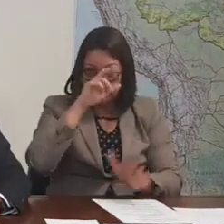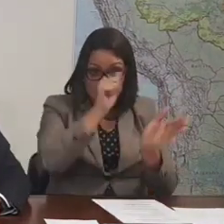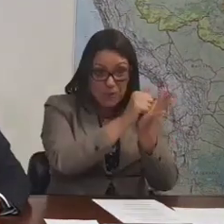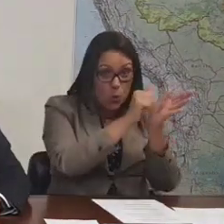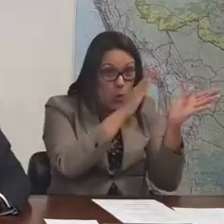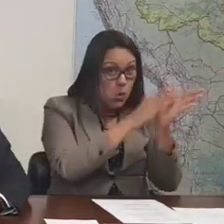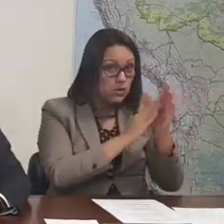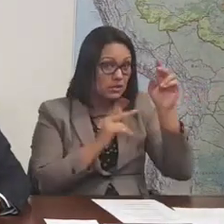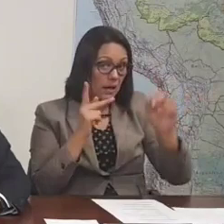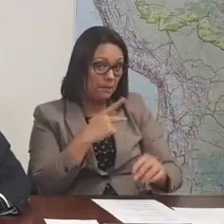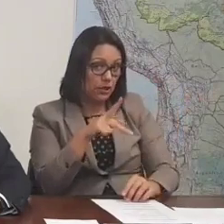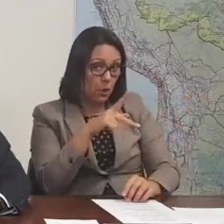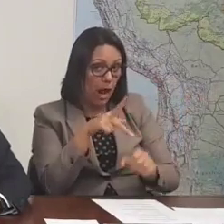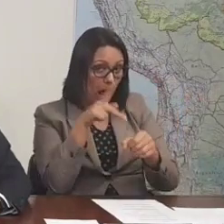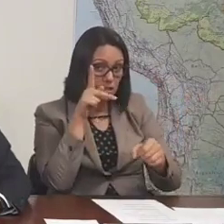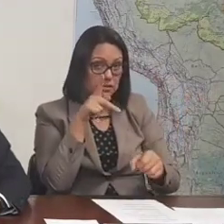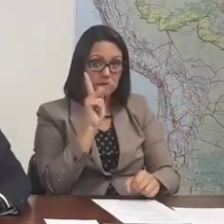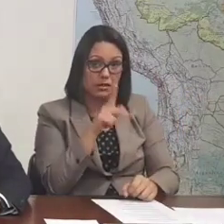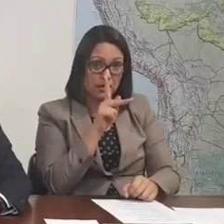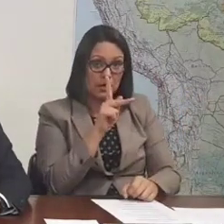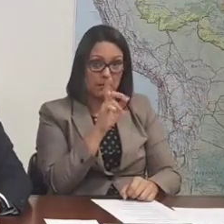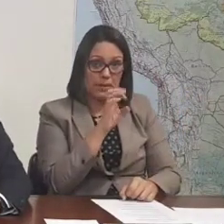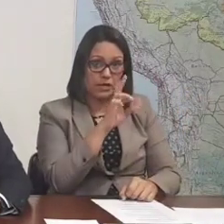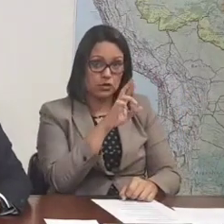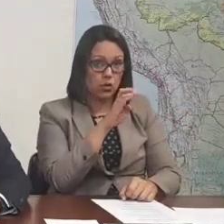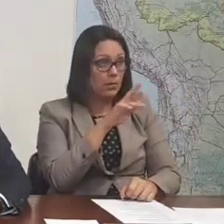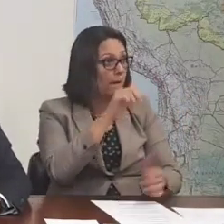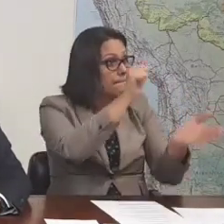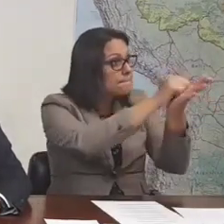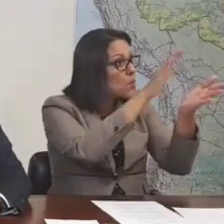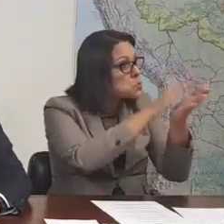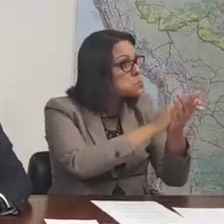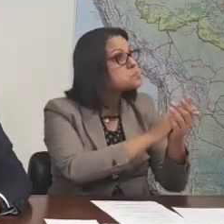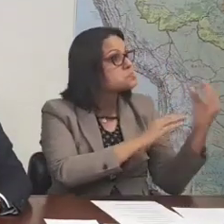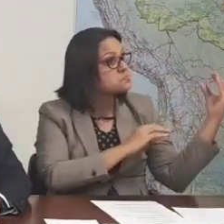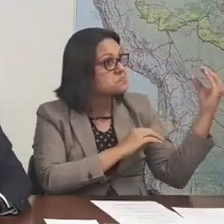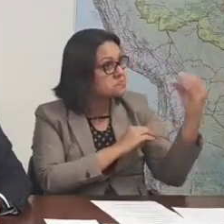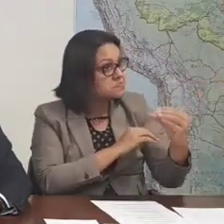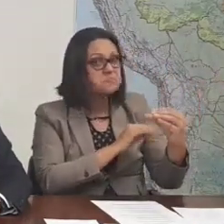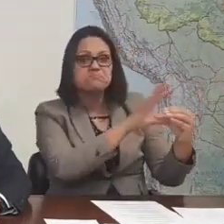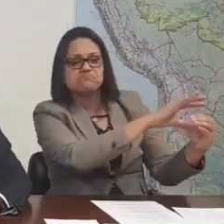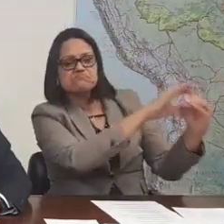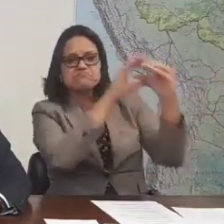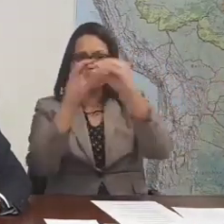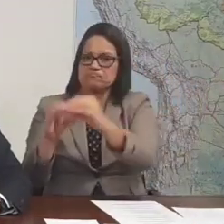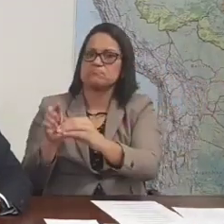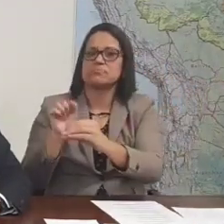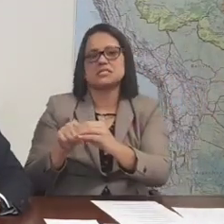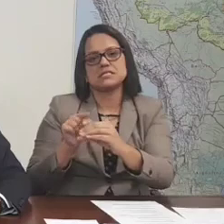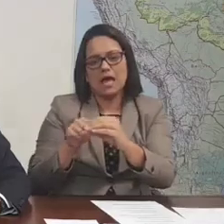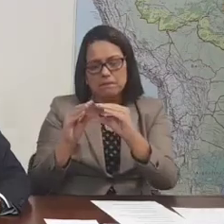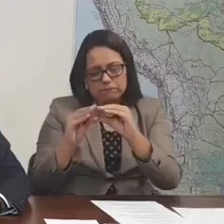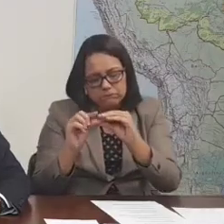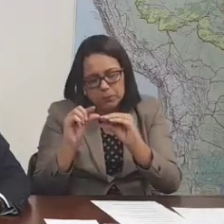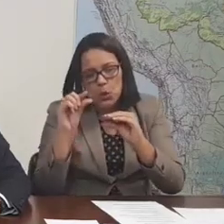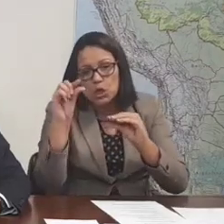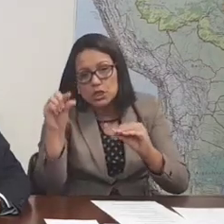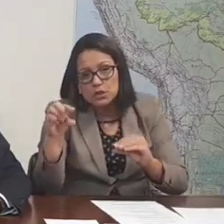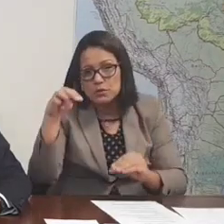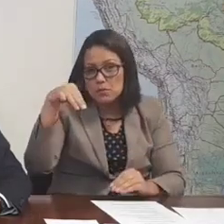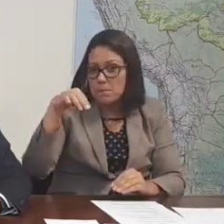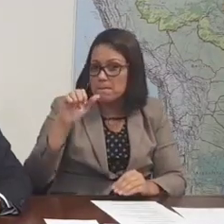2,5 a princípio deve tudo para lá. Estamos tentando botar um pouquinho lá para o Marcos Pontes, com Ministério da Ciência e Tecnologia.